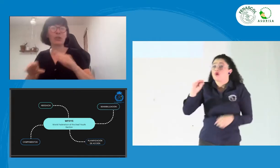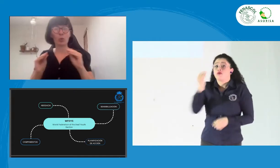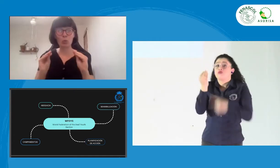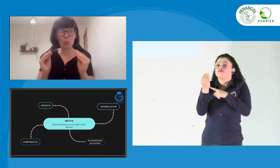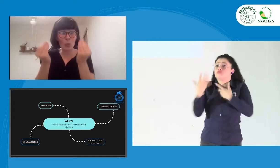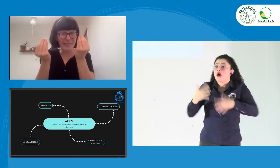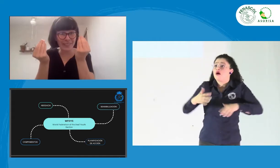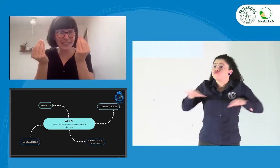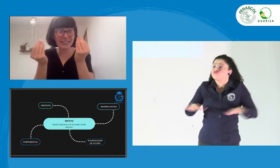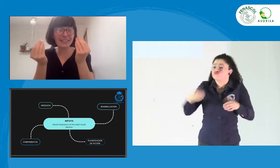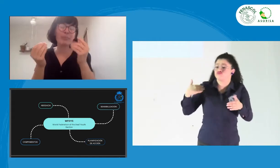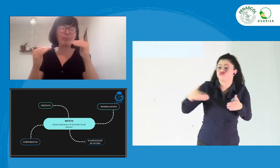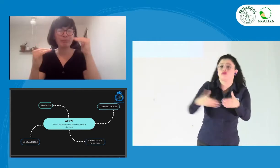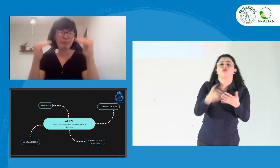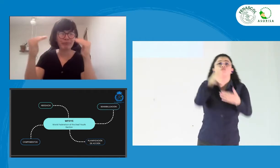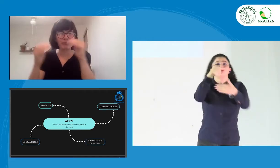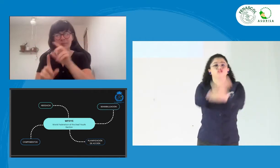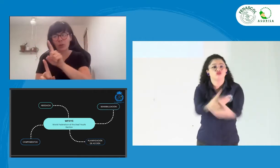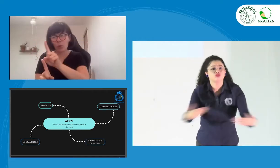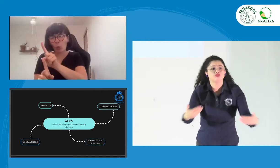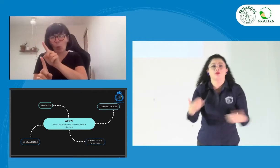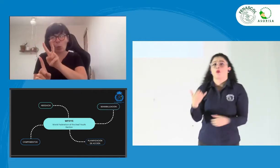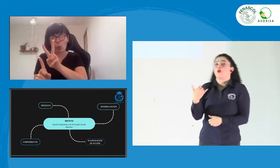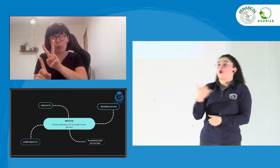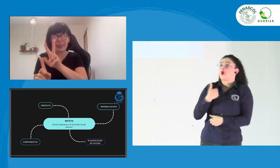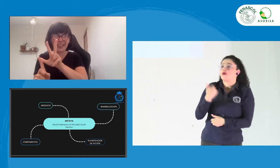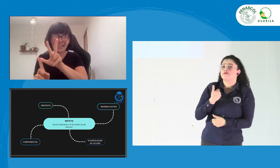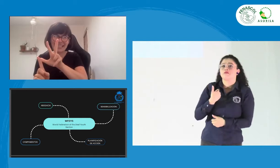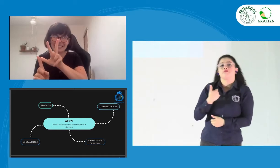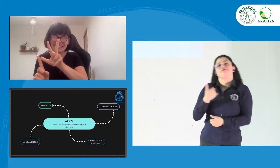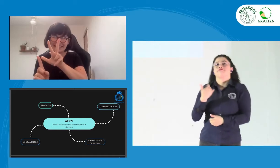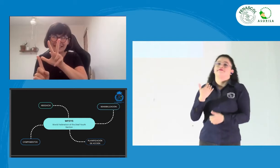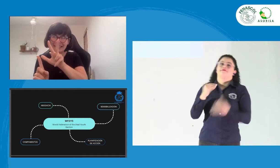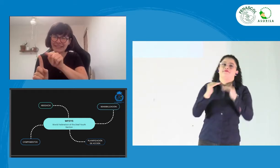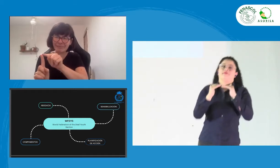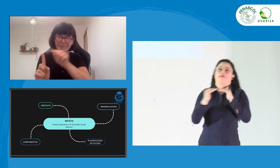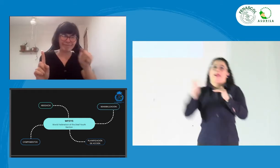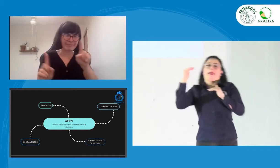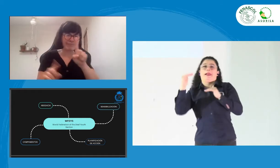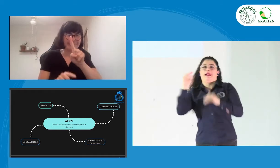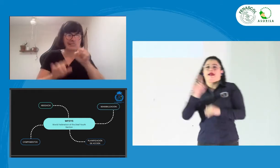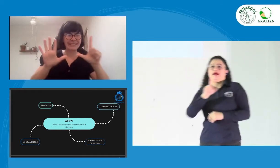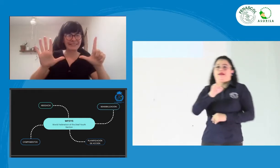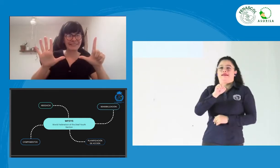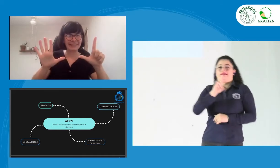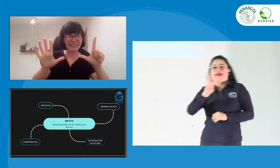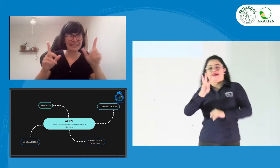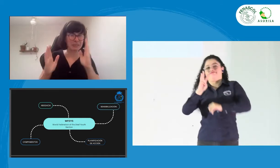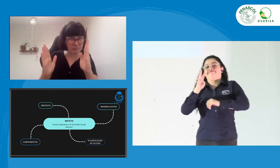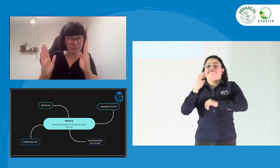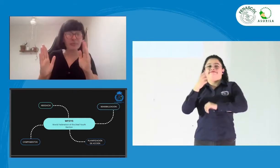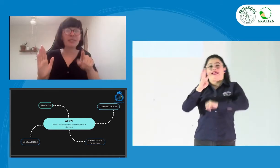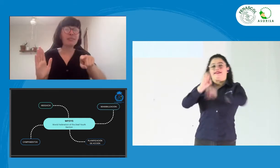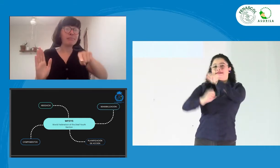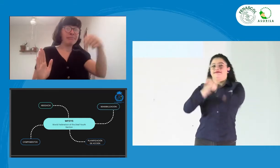Son campamentos para niños, campamentos para jóvenes, más o menos de unos 13 años a unos